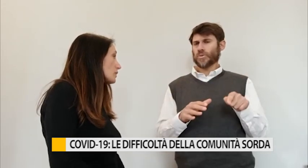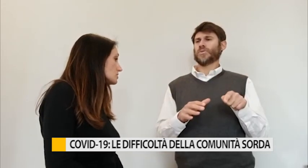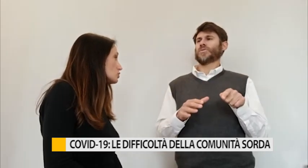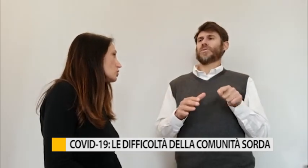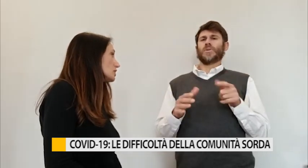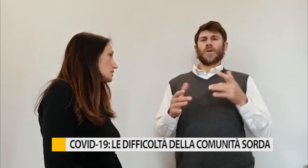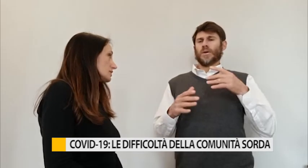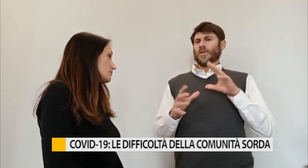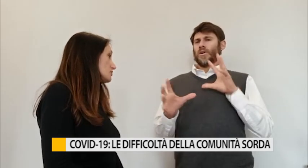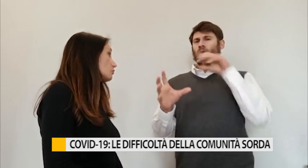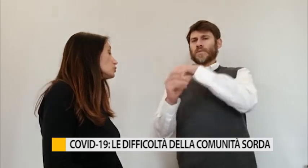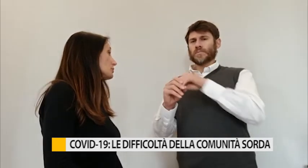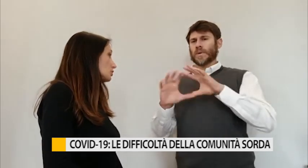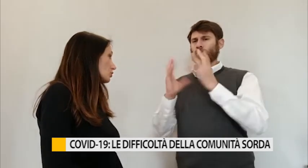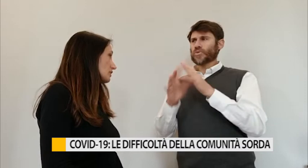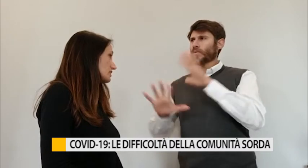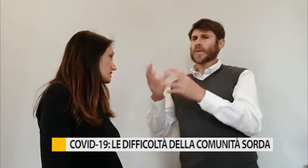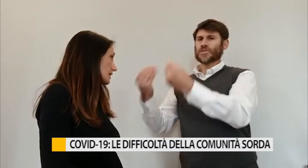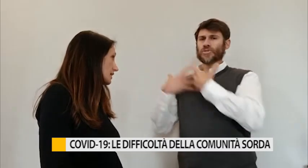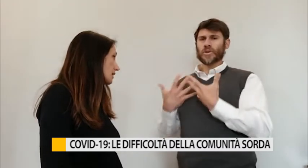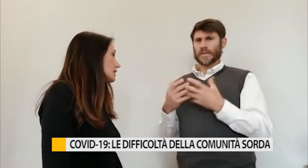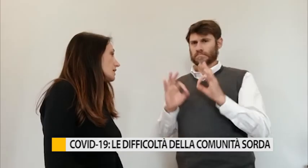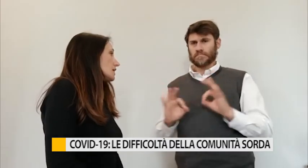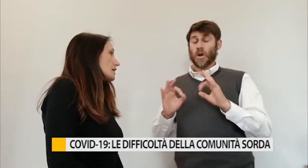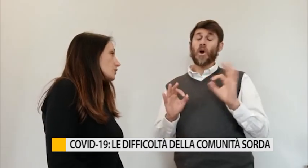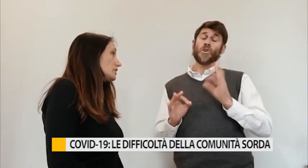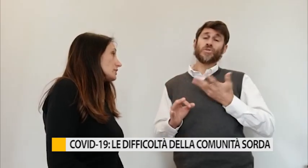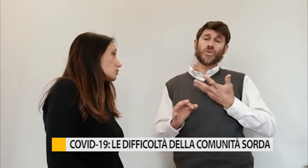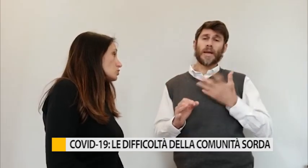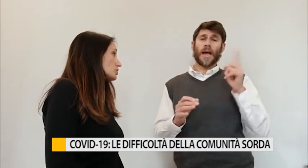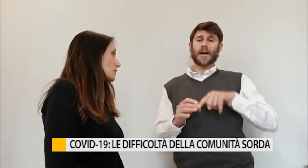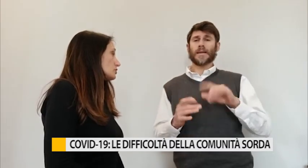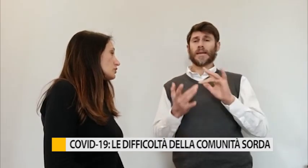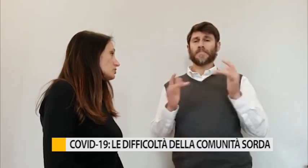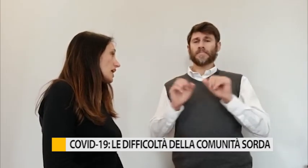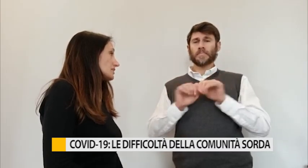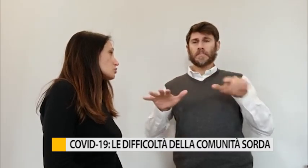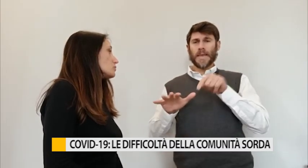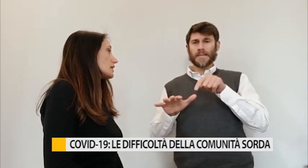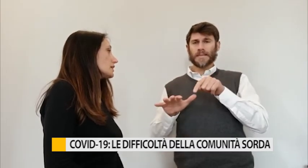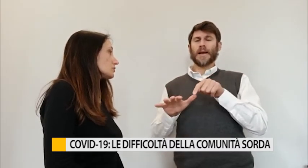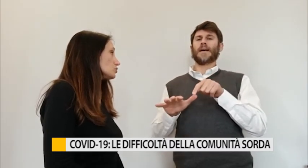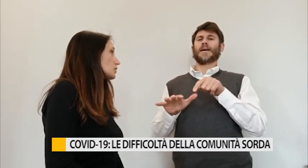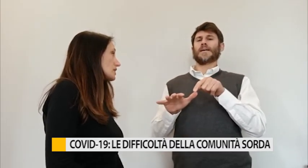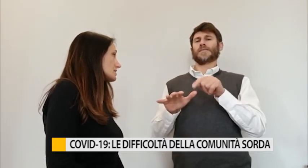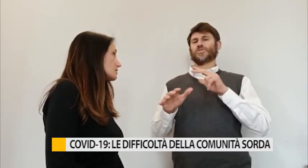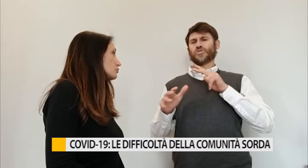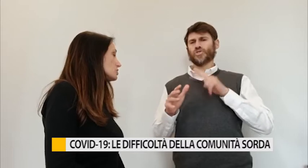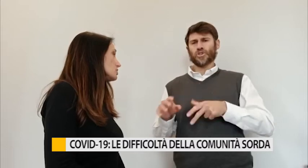spazio televisivo molto piccolo nella finestrella. E quindi noi sordi abbiamo difficoltà ad assumere tutta quella serie di informazioni